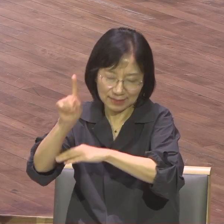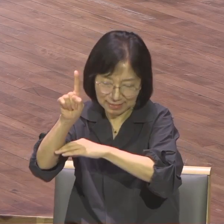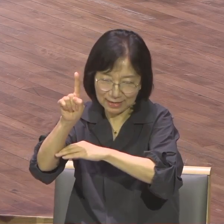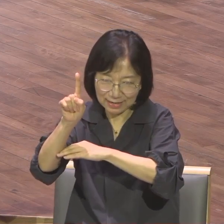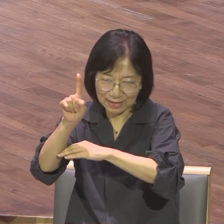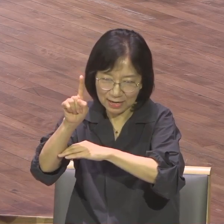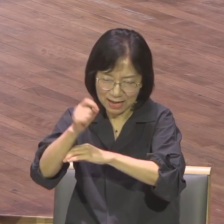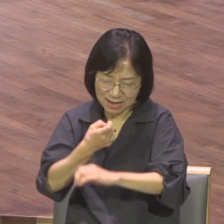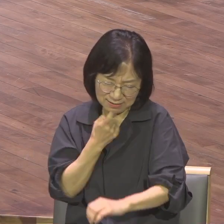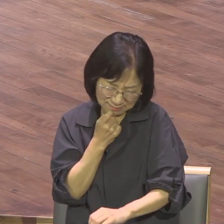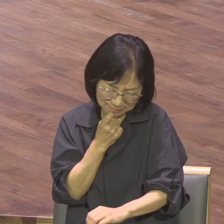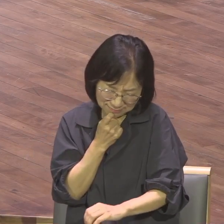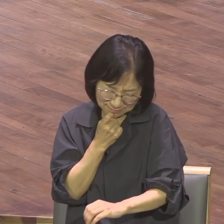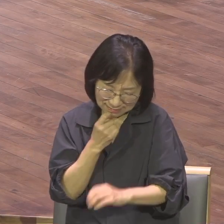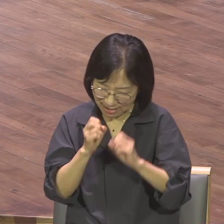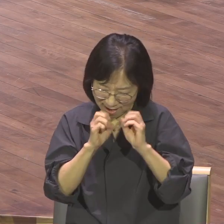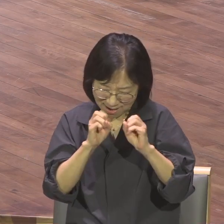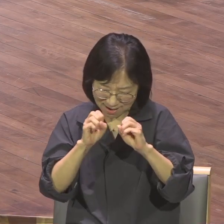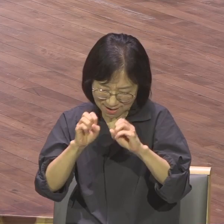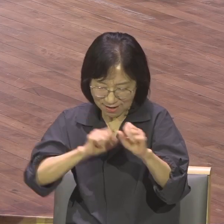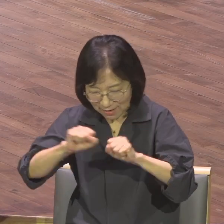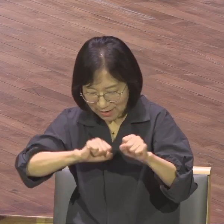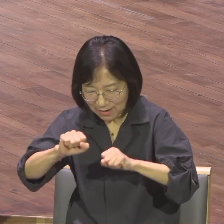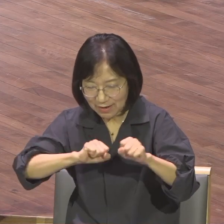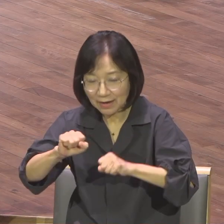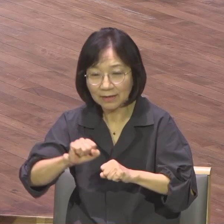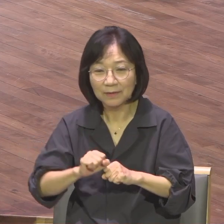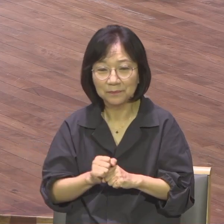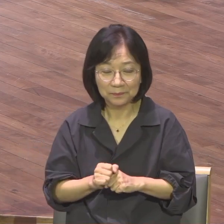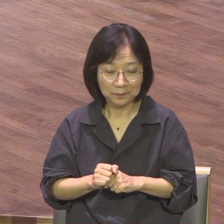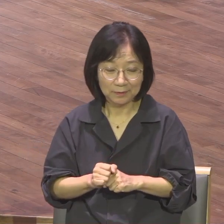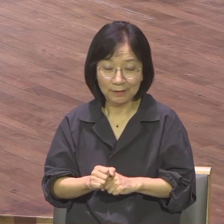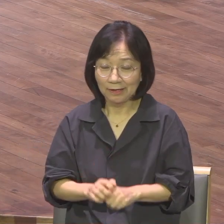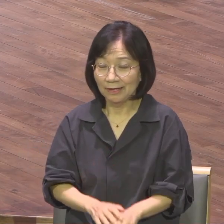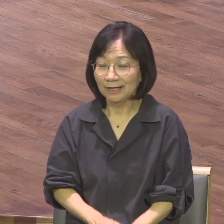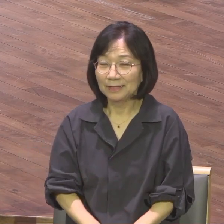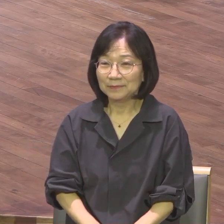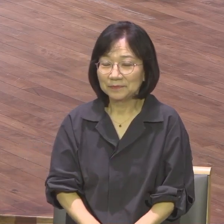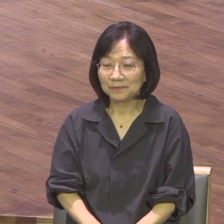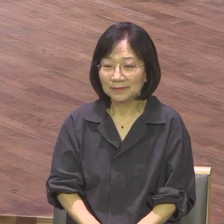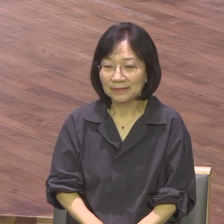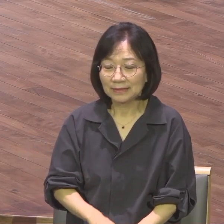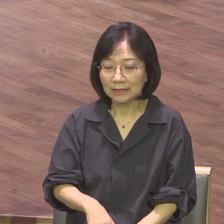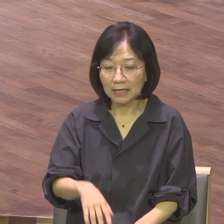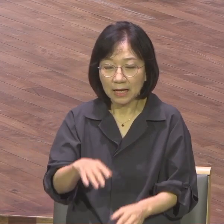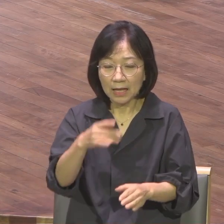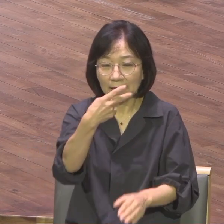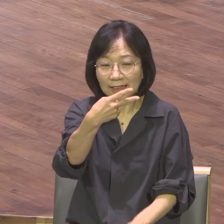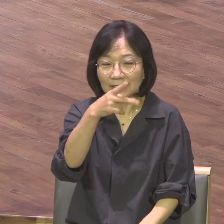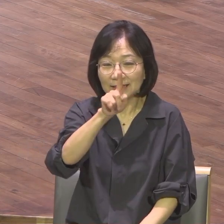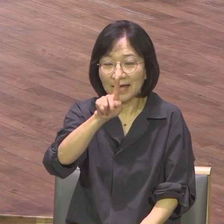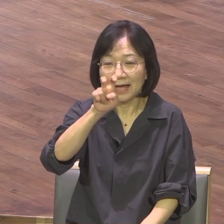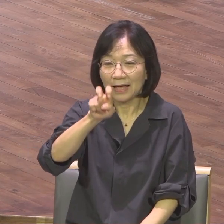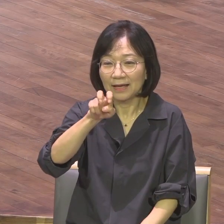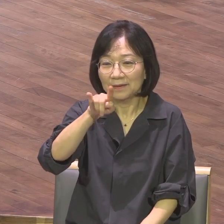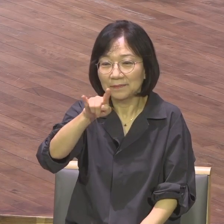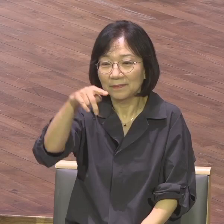비밀이 과연 무엇일까? AD 34년에 다메색에서 부활하신 주님을 만난 이후에 자신을